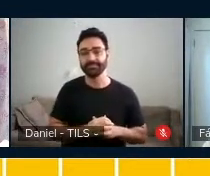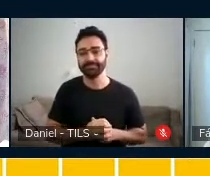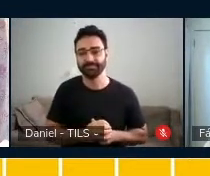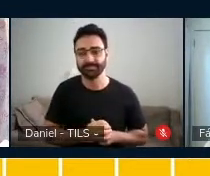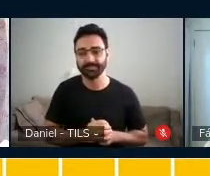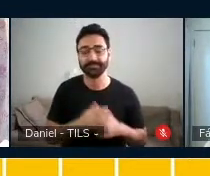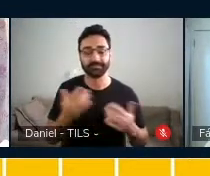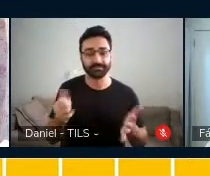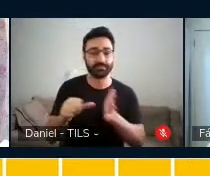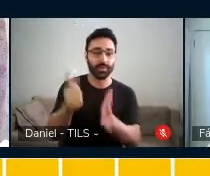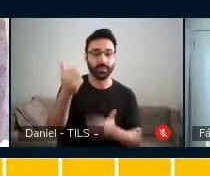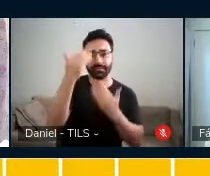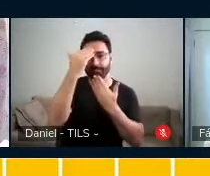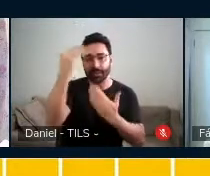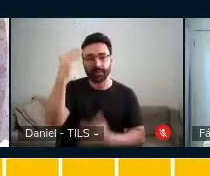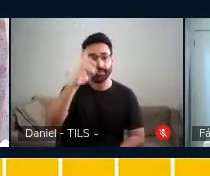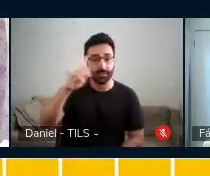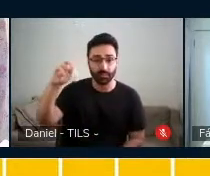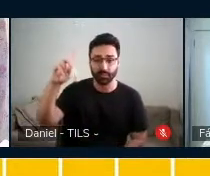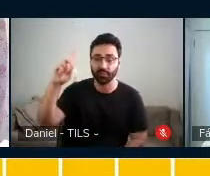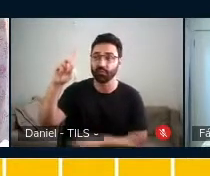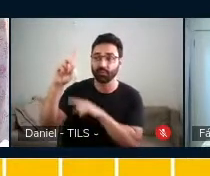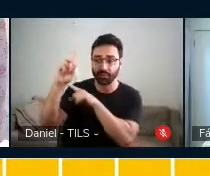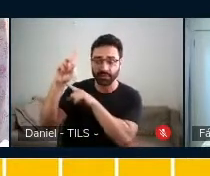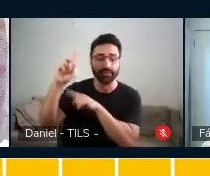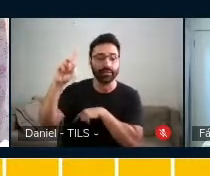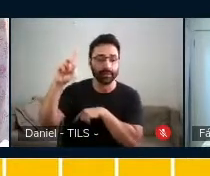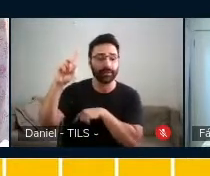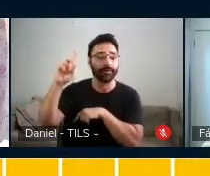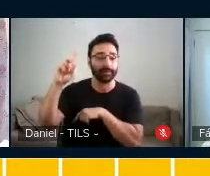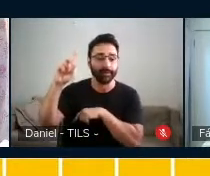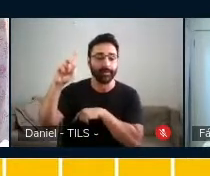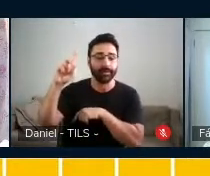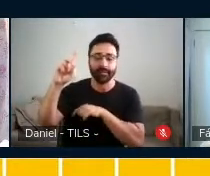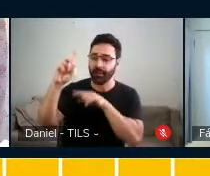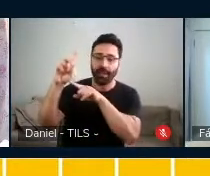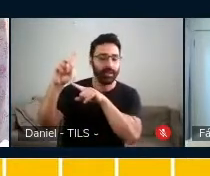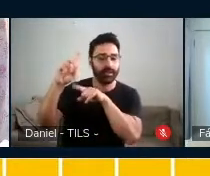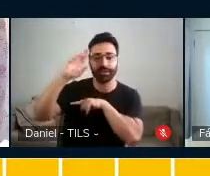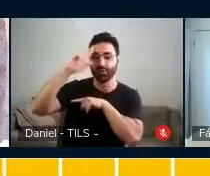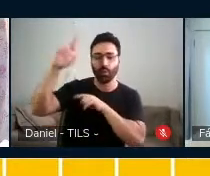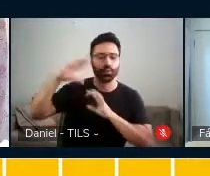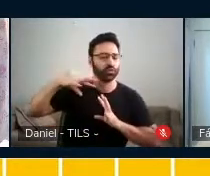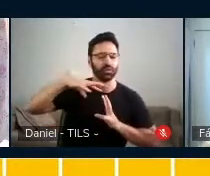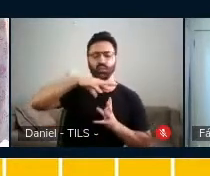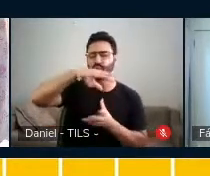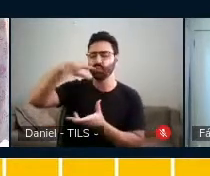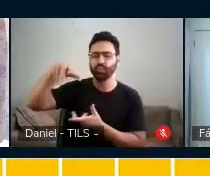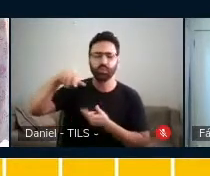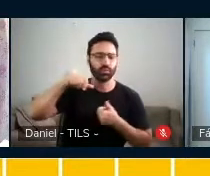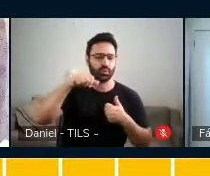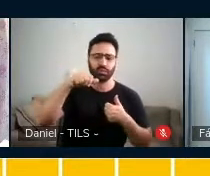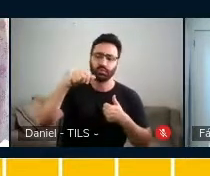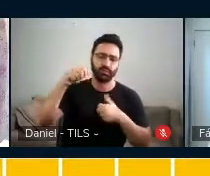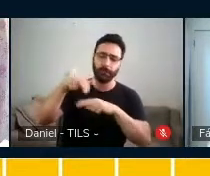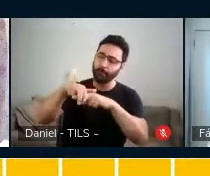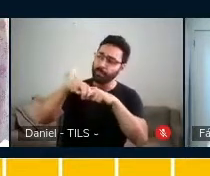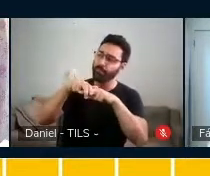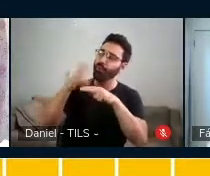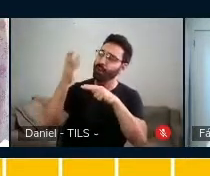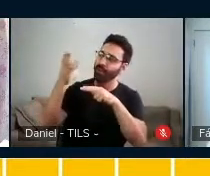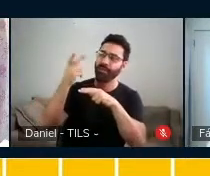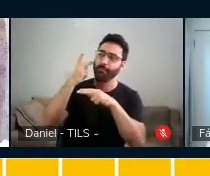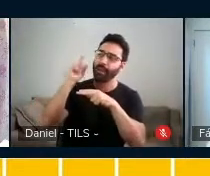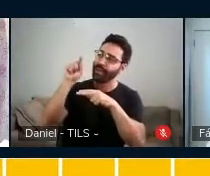Primeiro, quero agradecer a Deus, o Criador de todas as coisas, porque dele, para ele, e por ele,